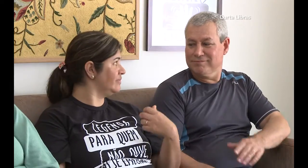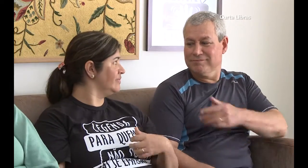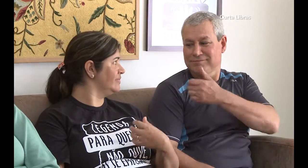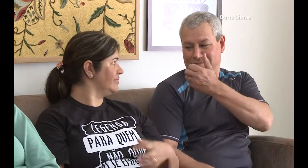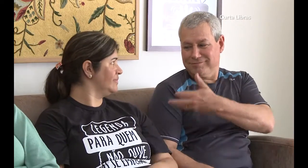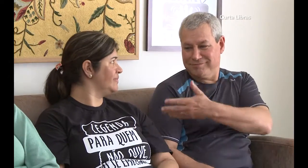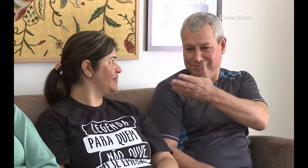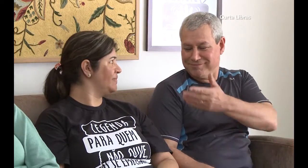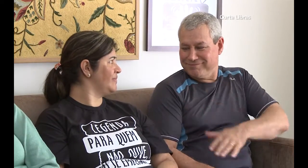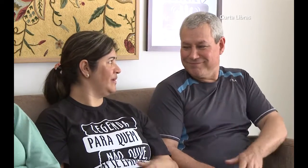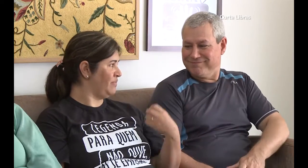Pode explicar você.